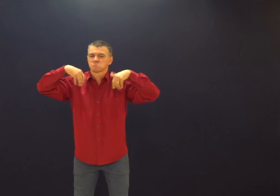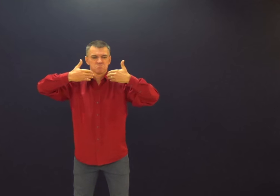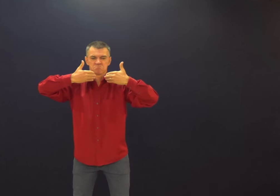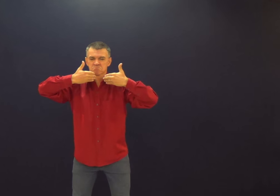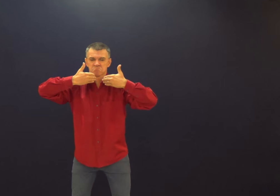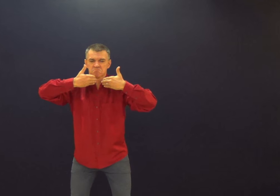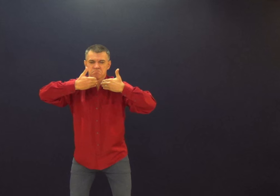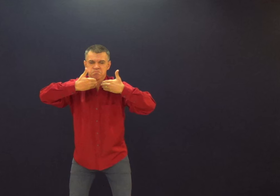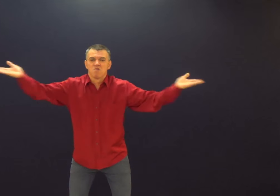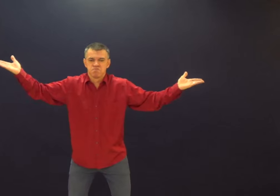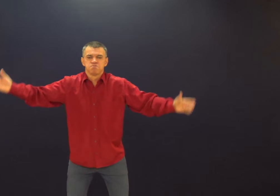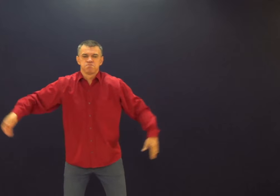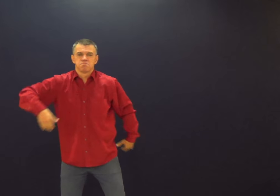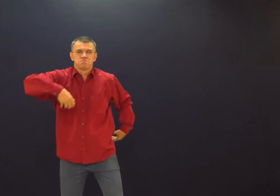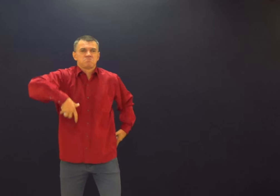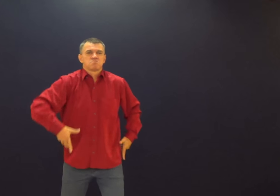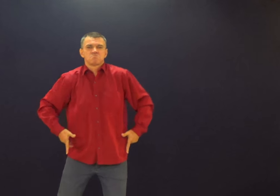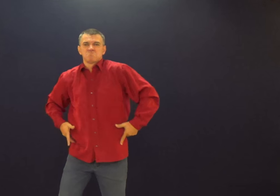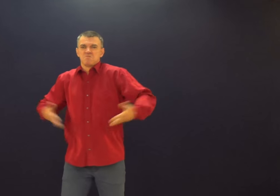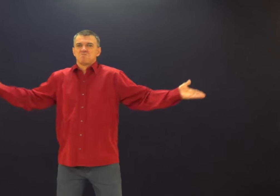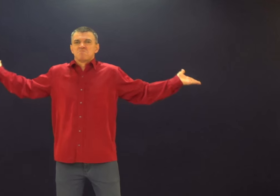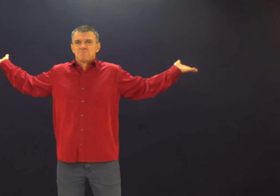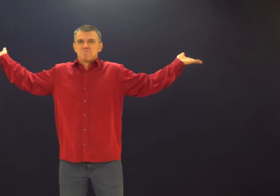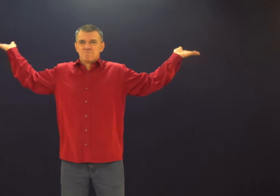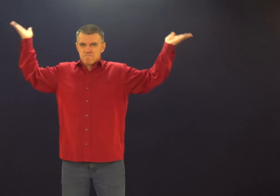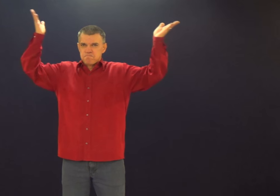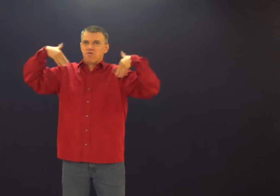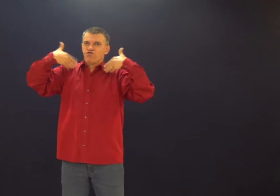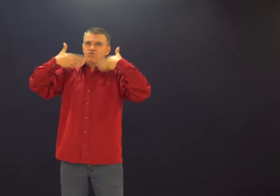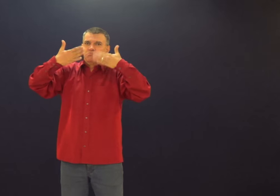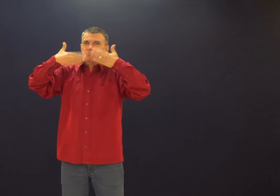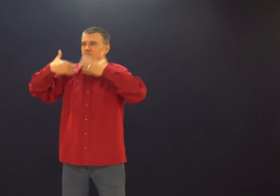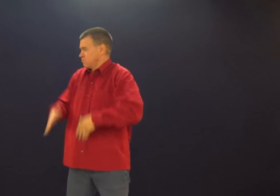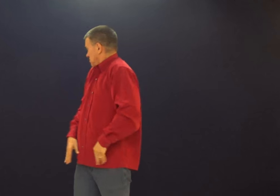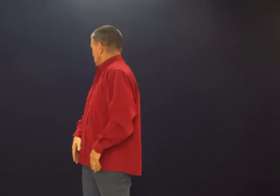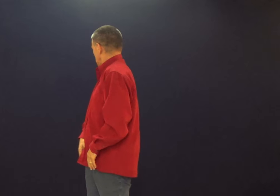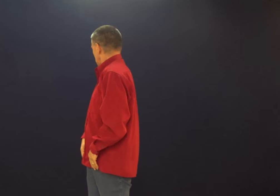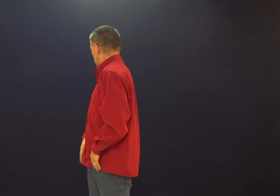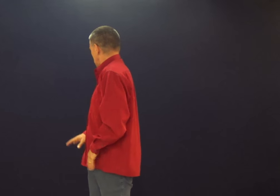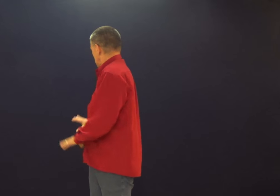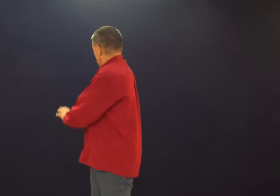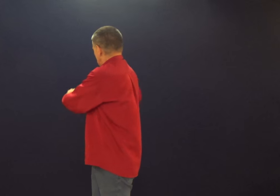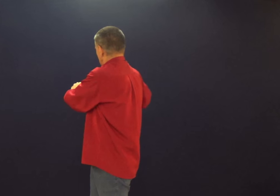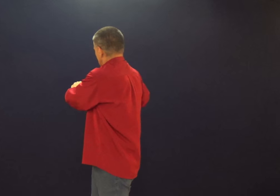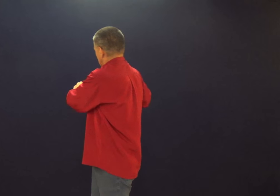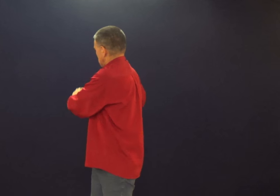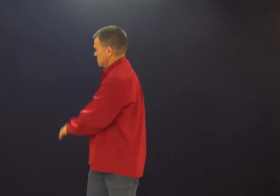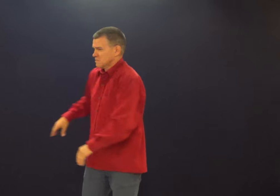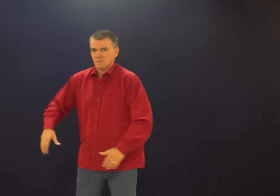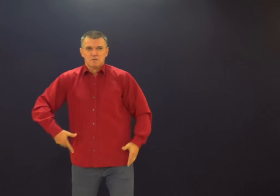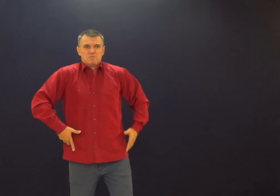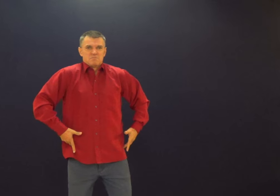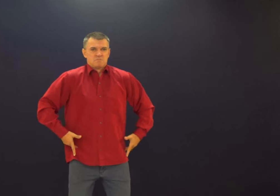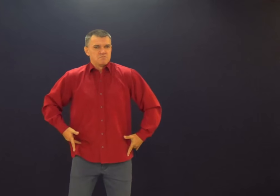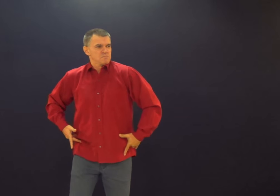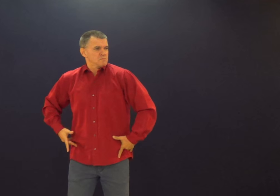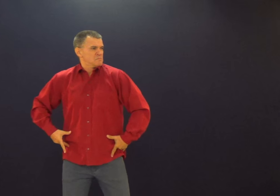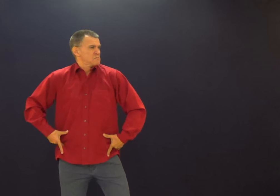Você dá uma olhada. É porque tem aquelas casas de farolete, né? E você passa por uma porxinhola ali, ela fecha.